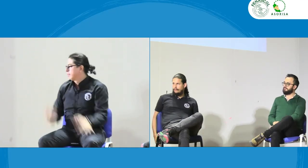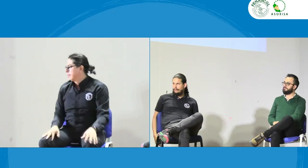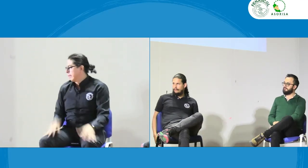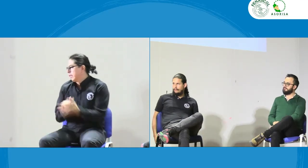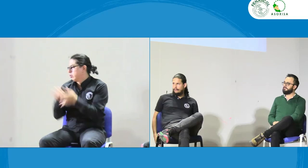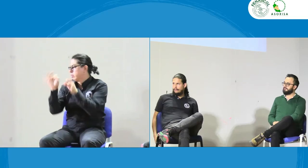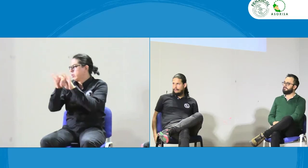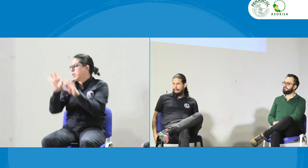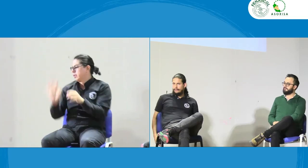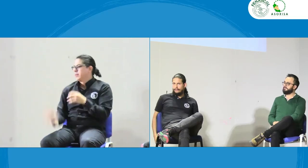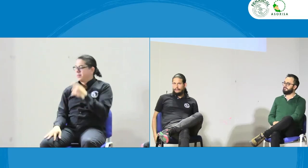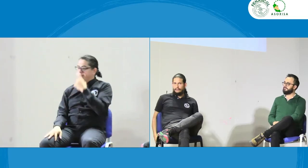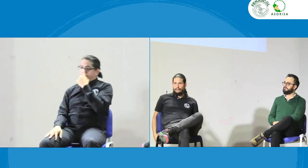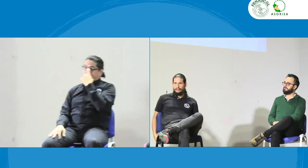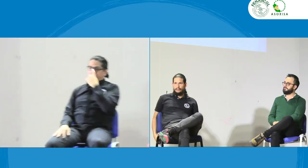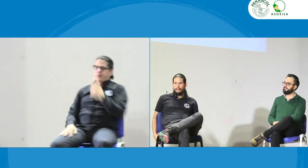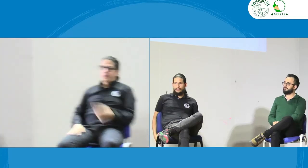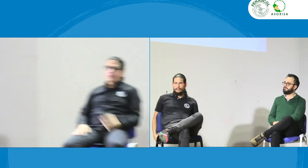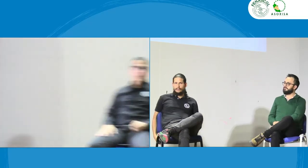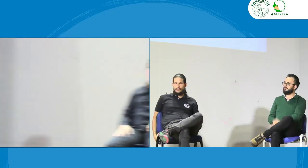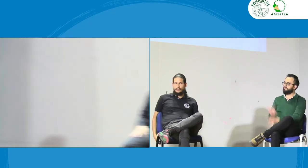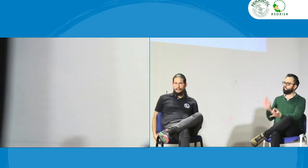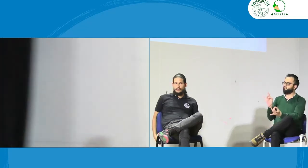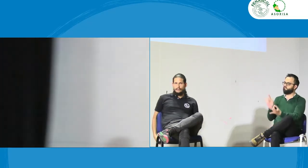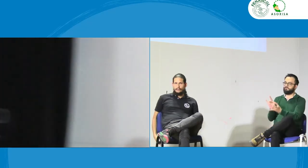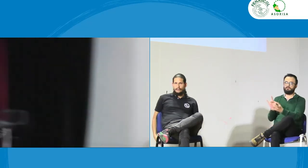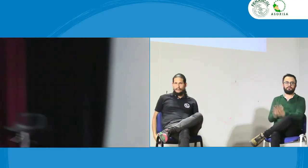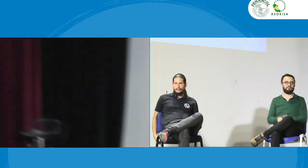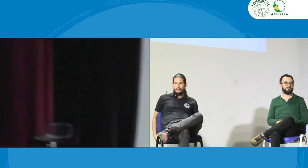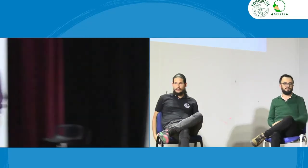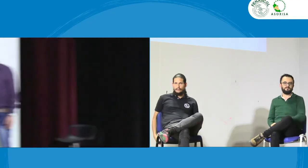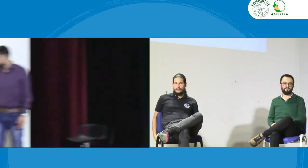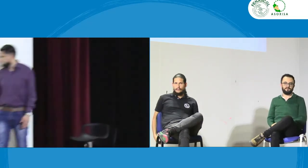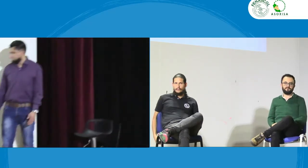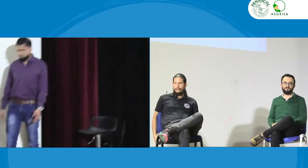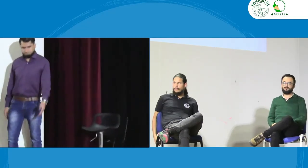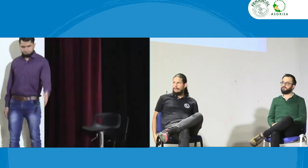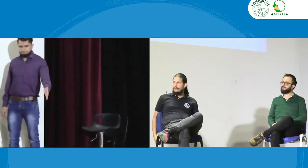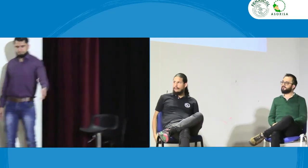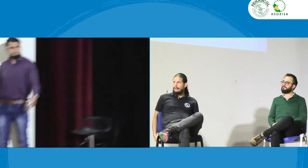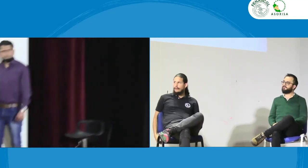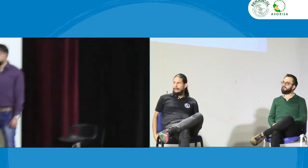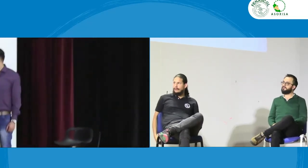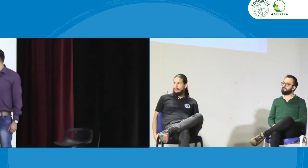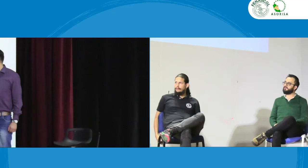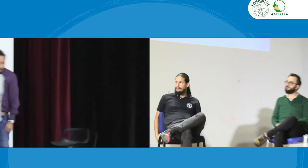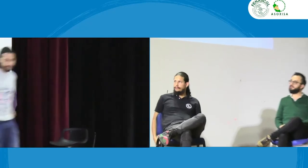entramos acordamos y podemos asignar una seña a esta palabra así es